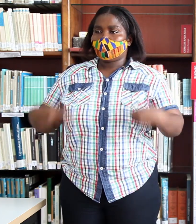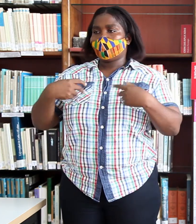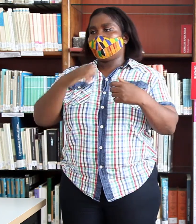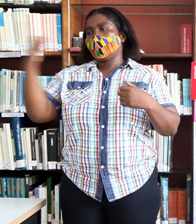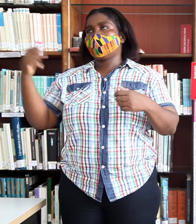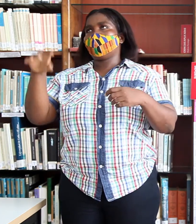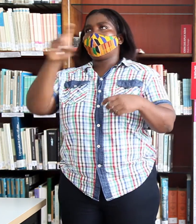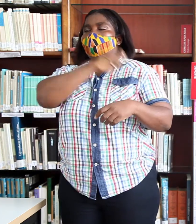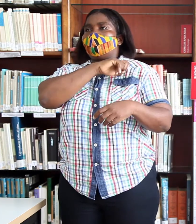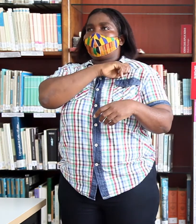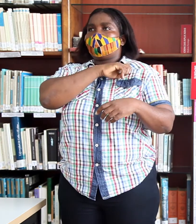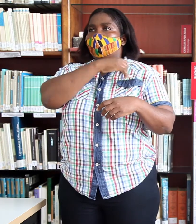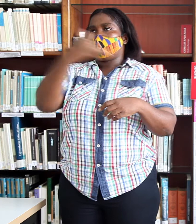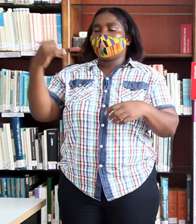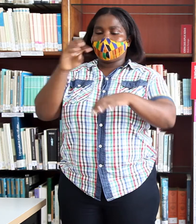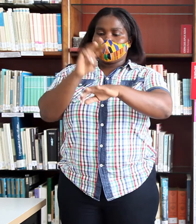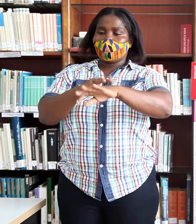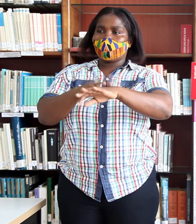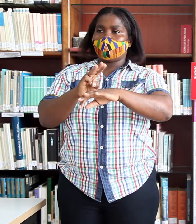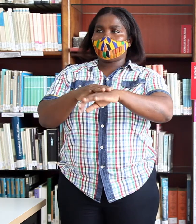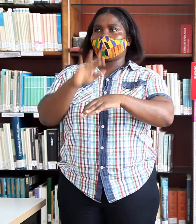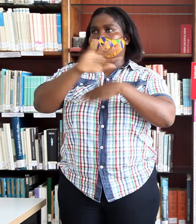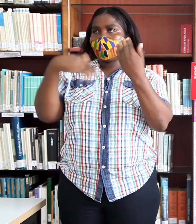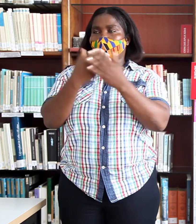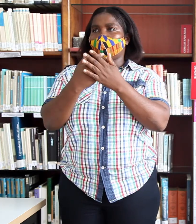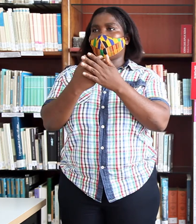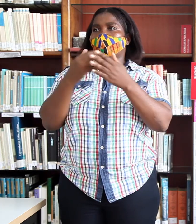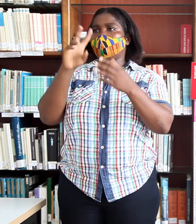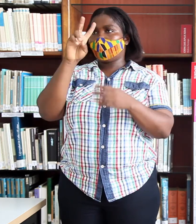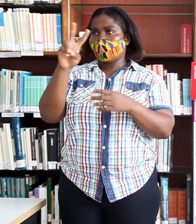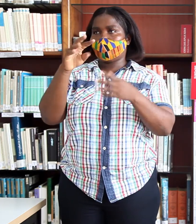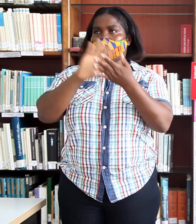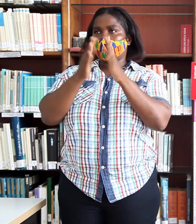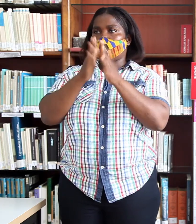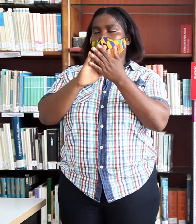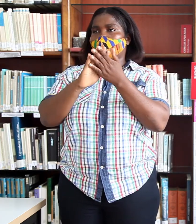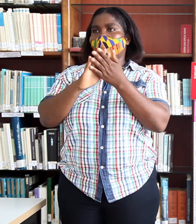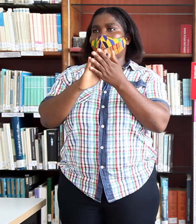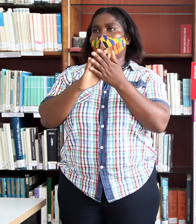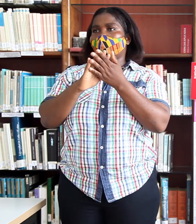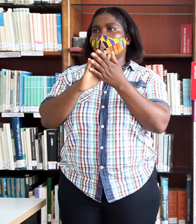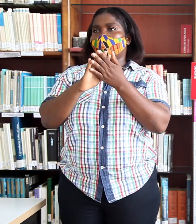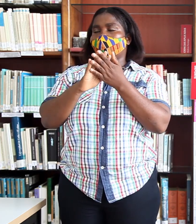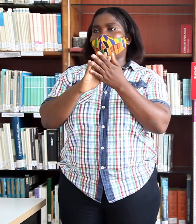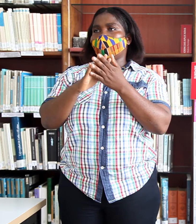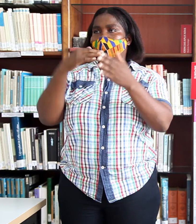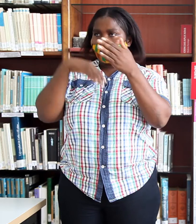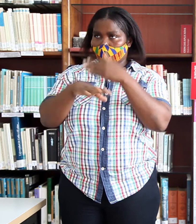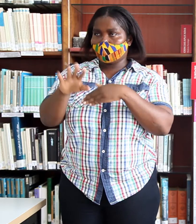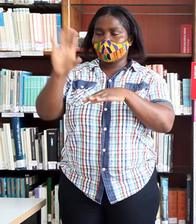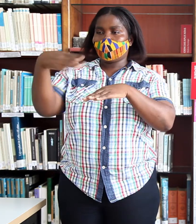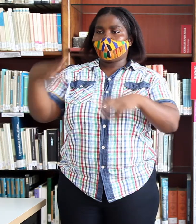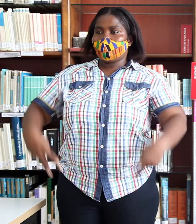Magrib y Malabo. En ambas ciudades se incorporó a la vida